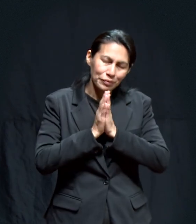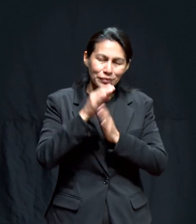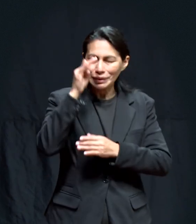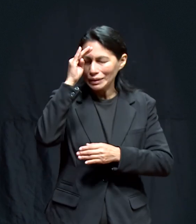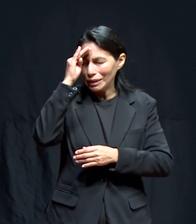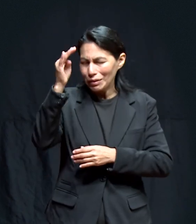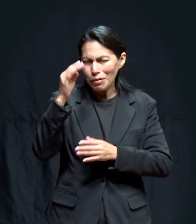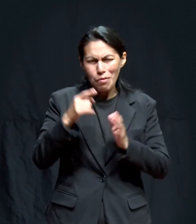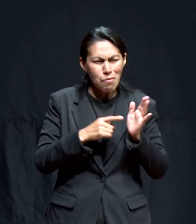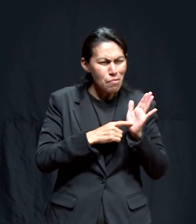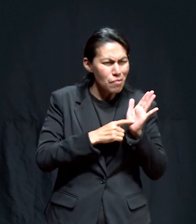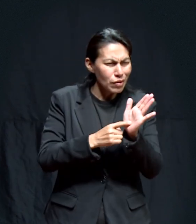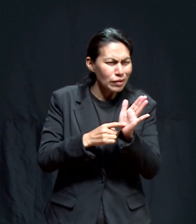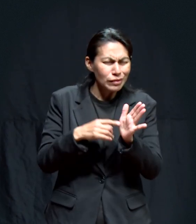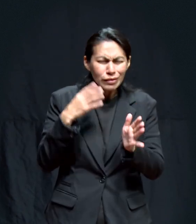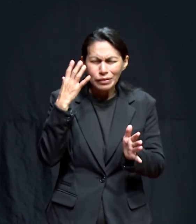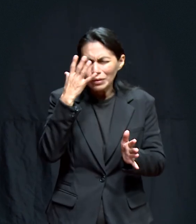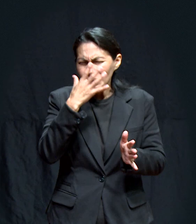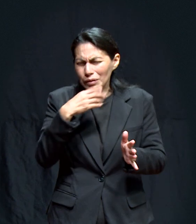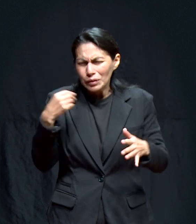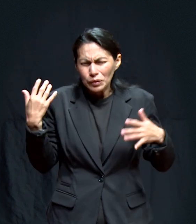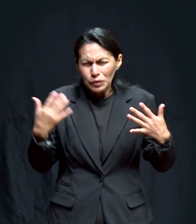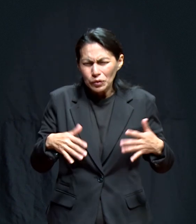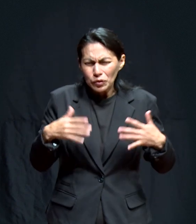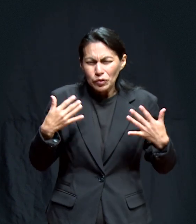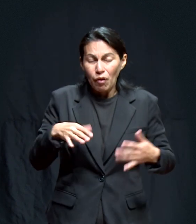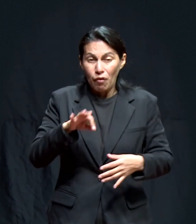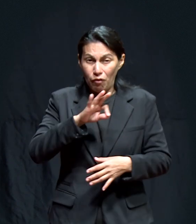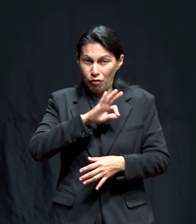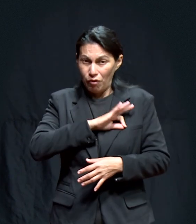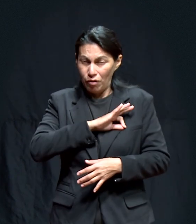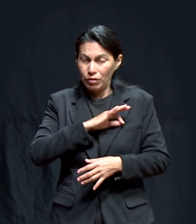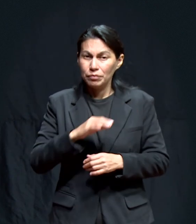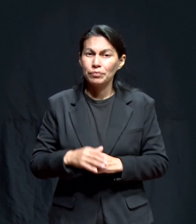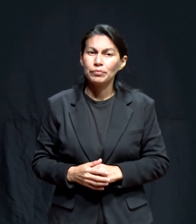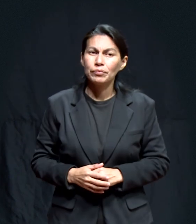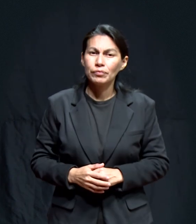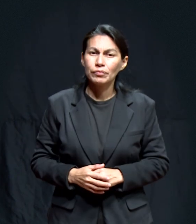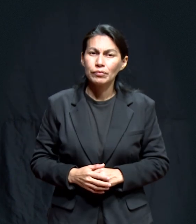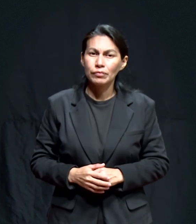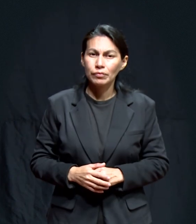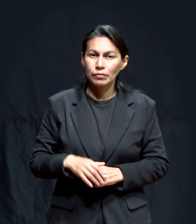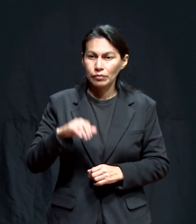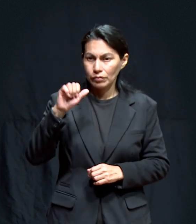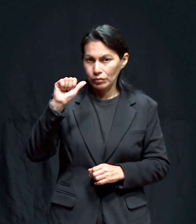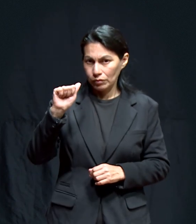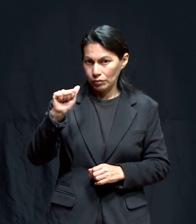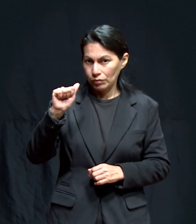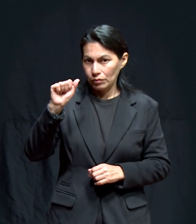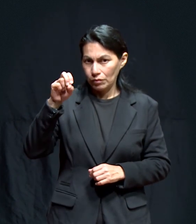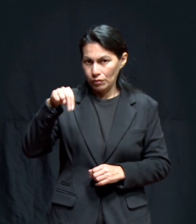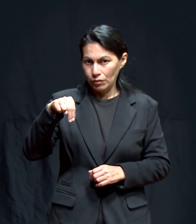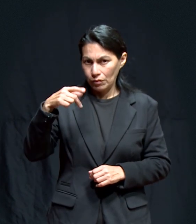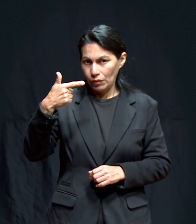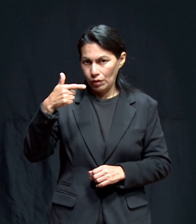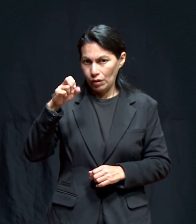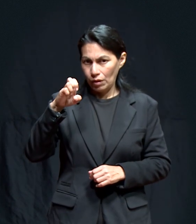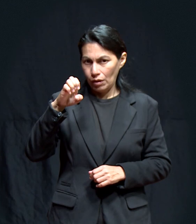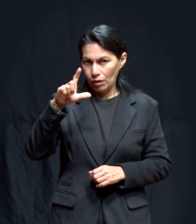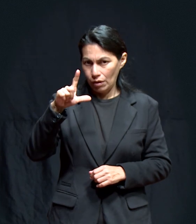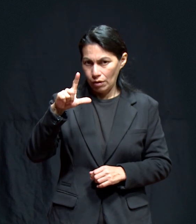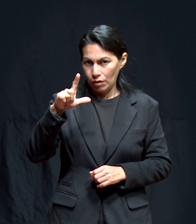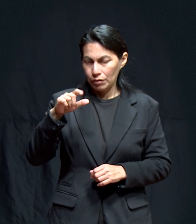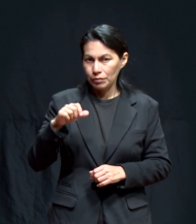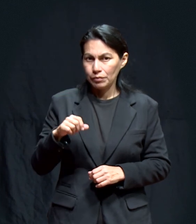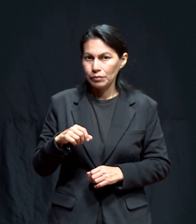En momentos Que nos hacen Entusiasmar Nuestra fe En el Señor Ángela Ambriz Buenas noches A